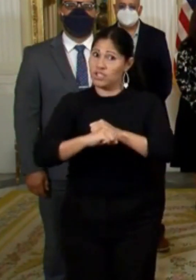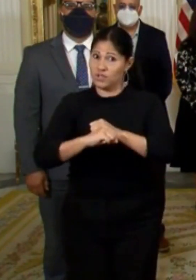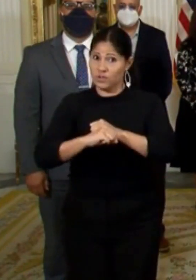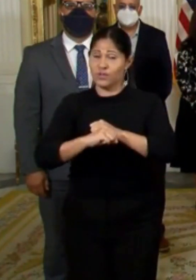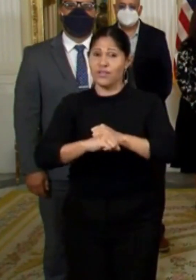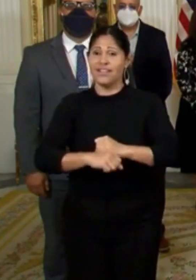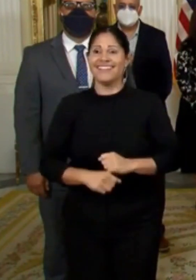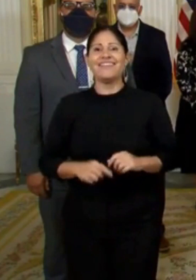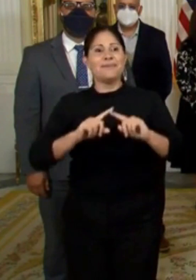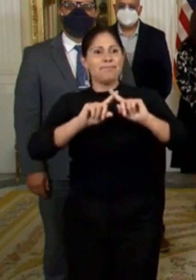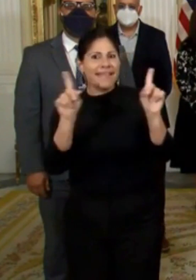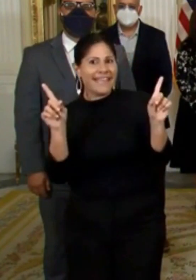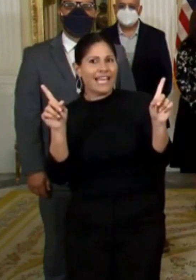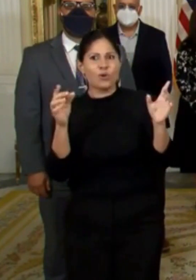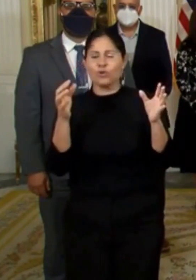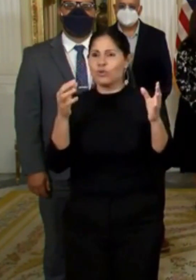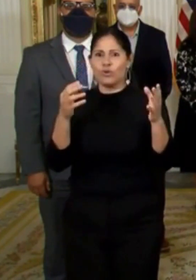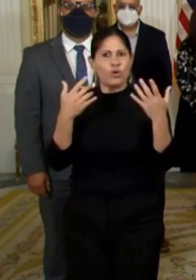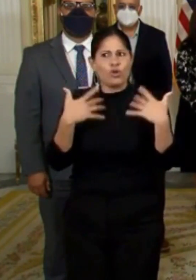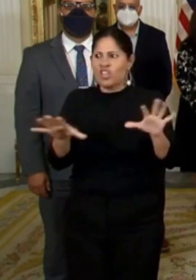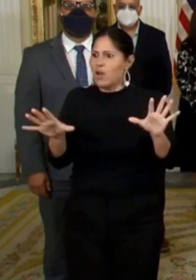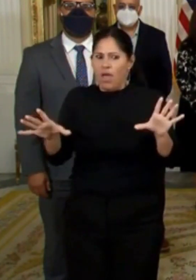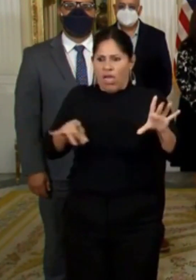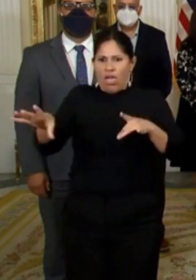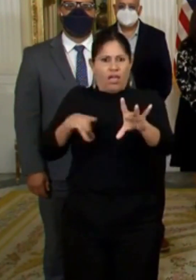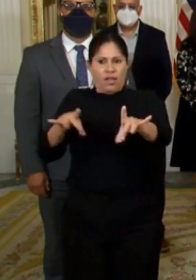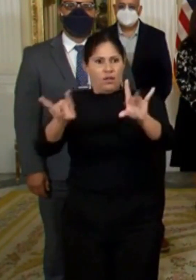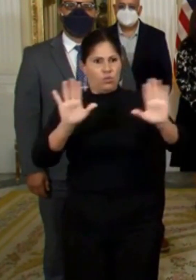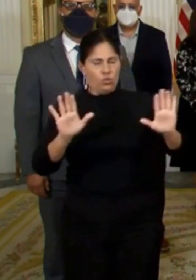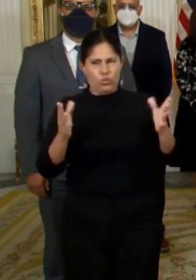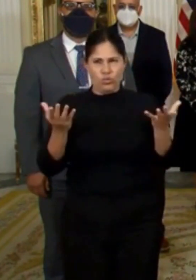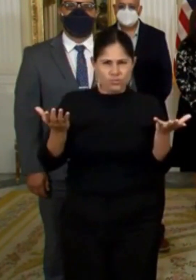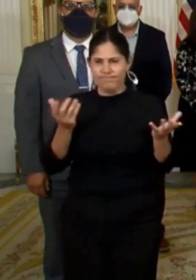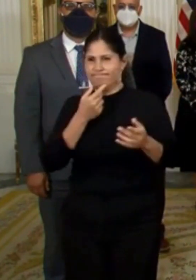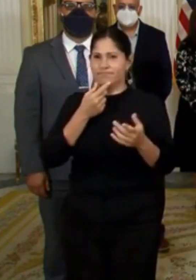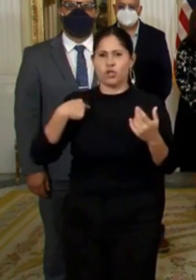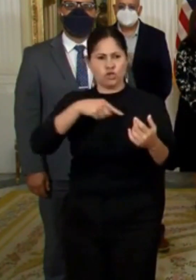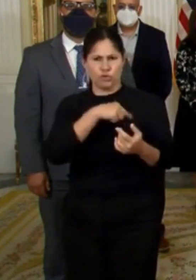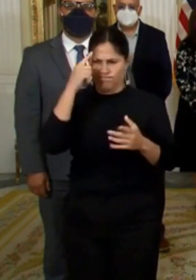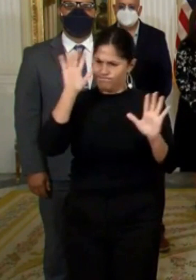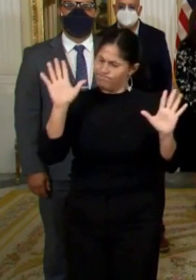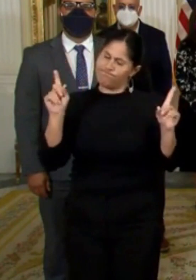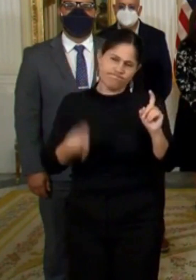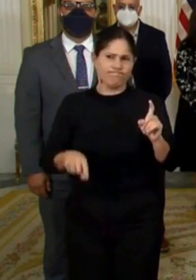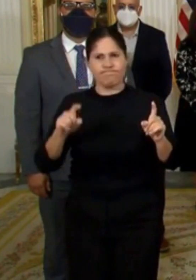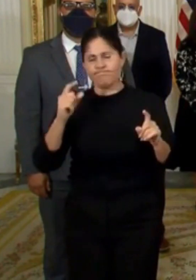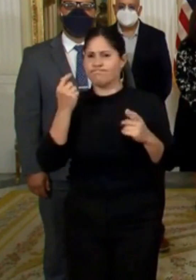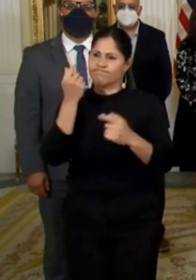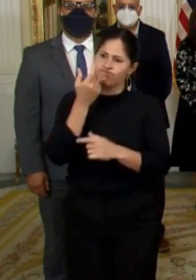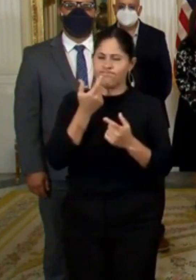representen un bajo riesgo de contagio para Puerto Rico. Vamos a actuar con sensatez y prudencia,